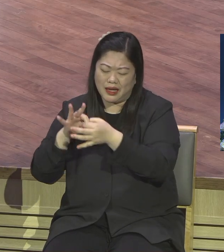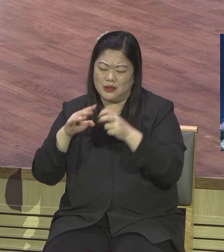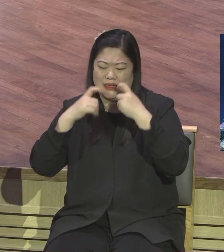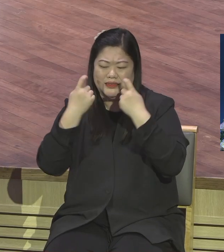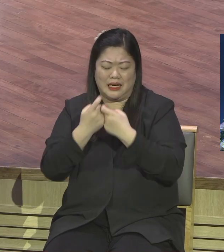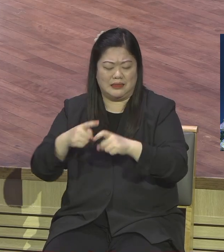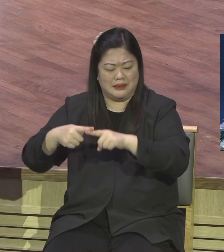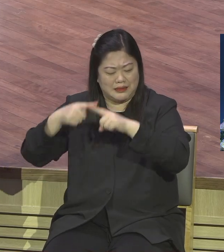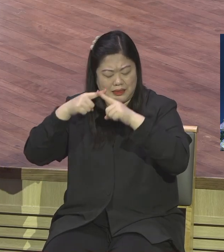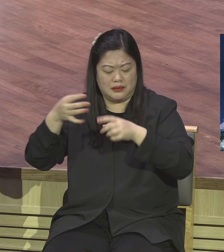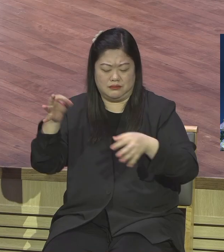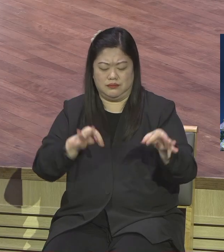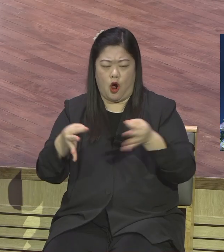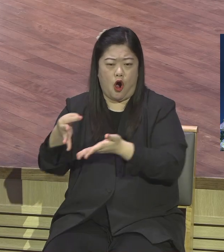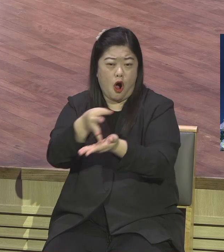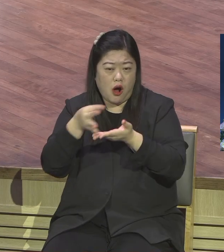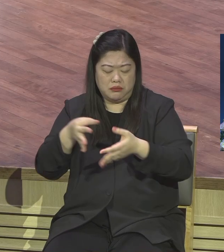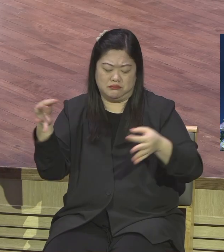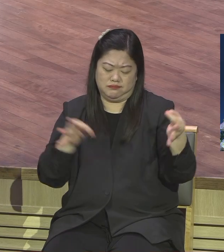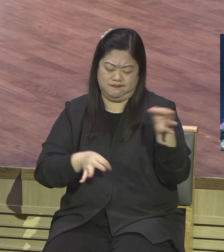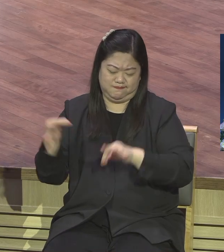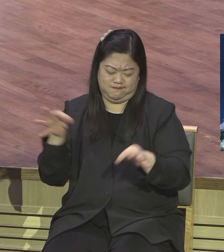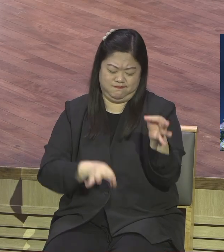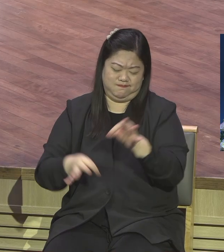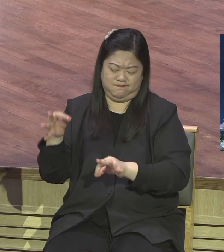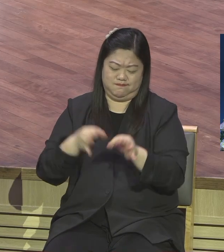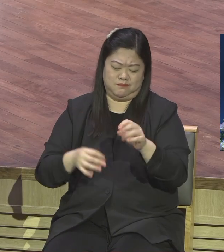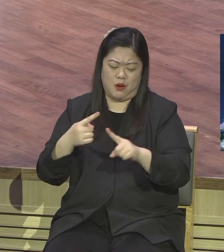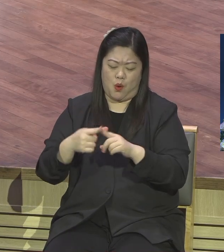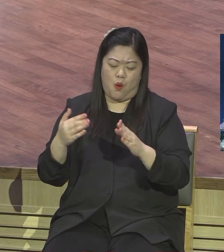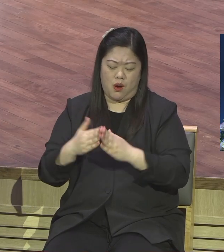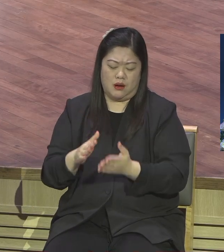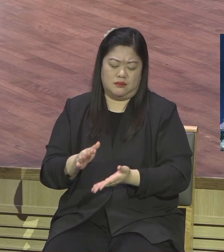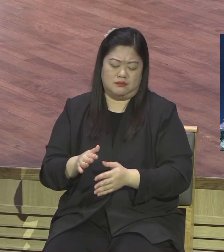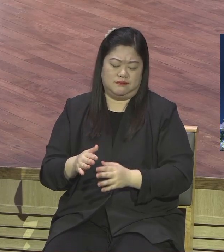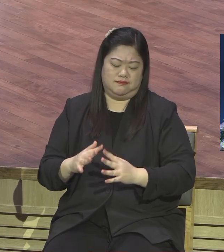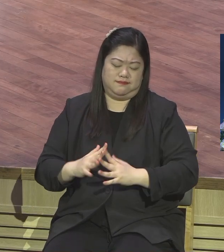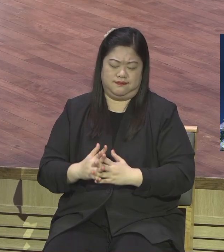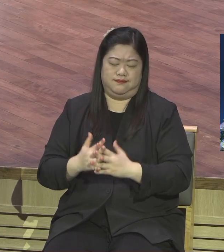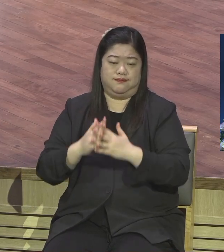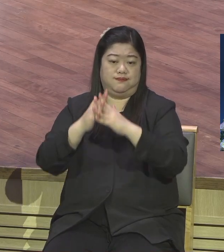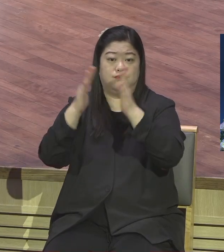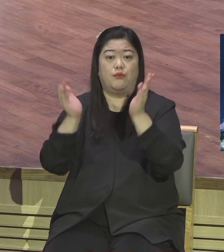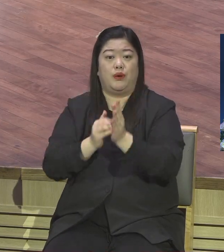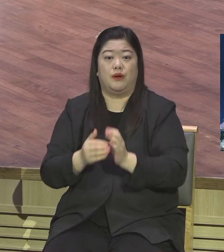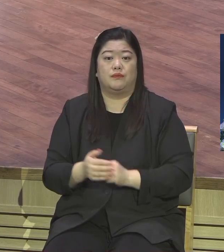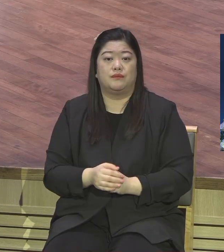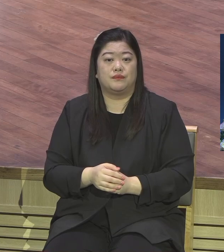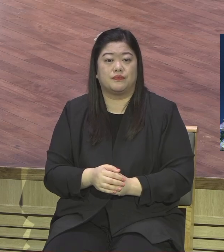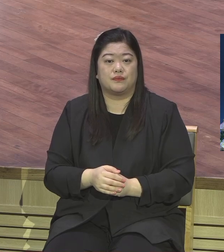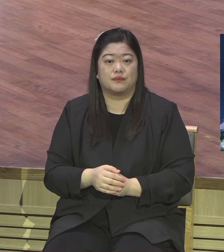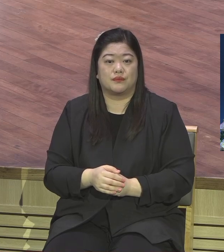교회를 그렇게까지 참 과부의 두렵돈 이런